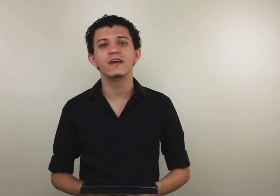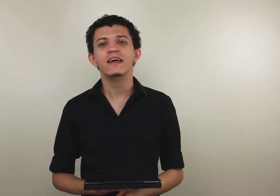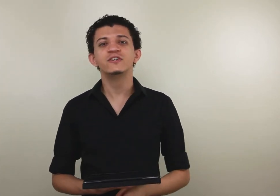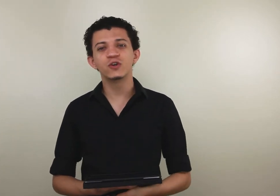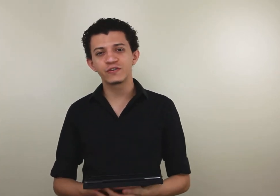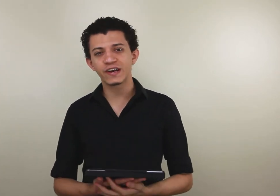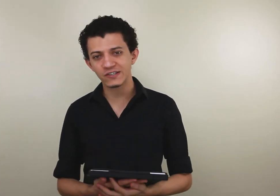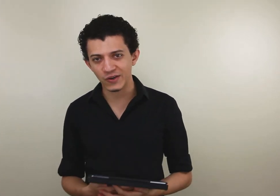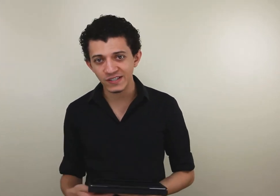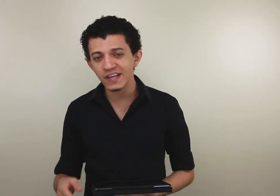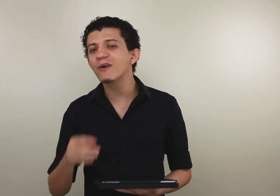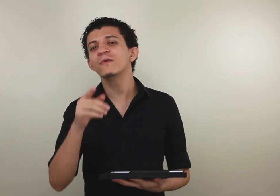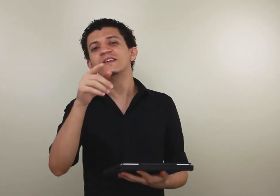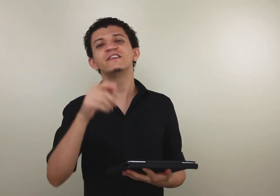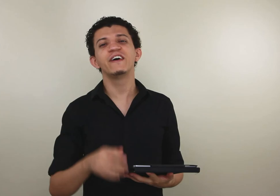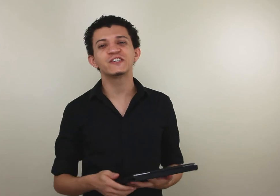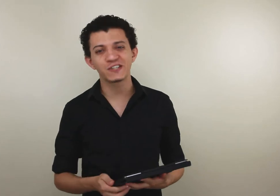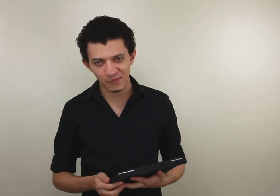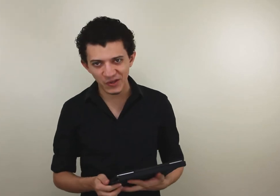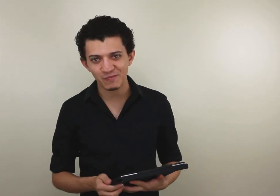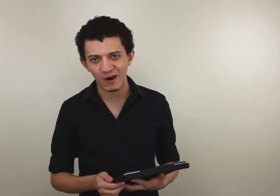de notificações. E eu te vejo em nossa próxima aula.